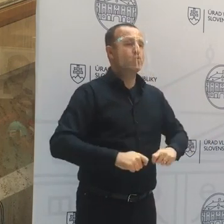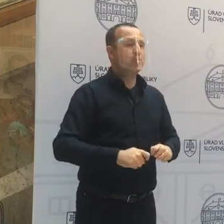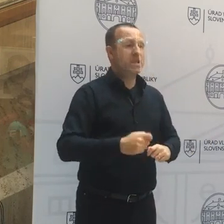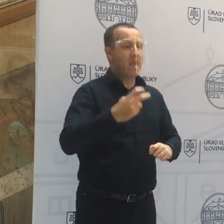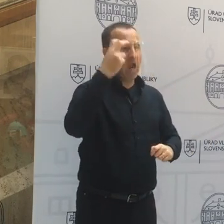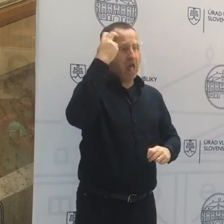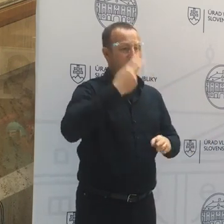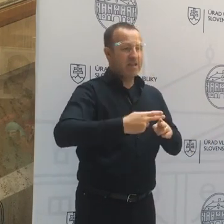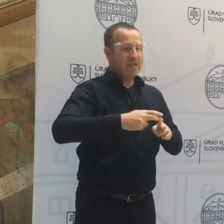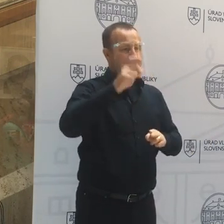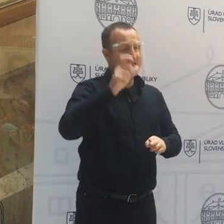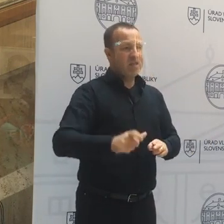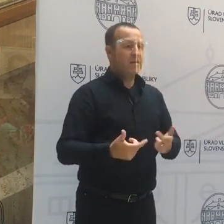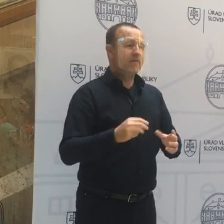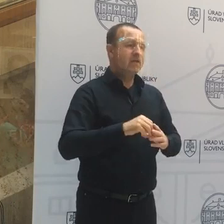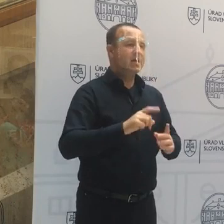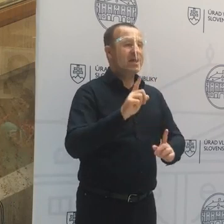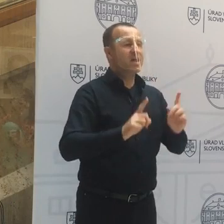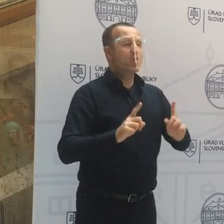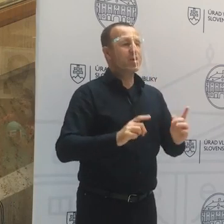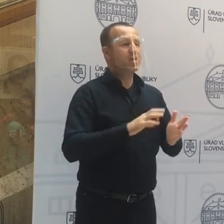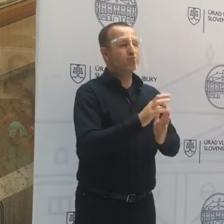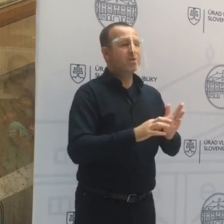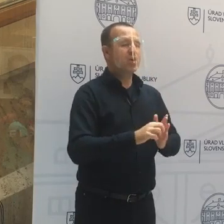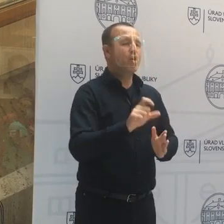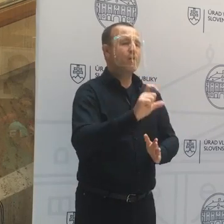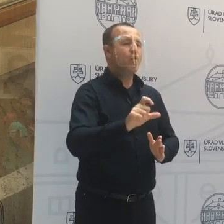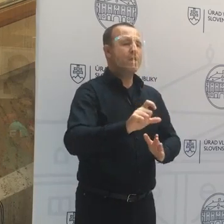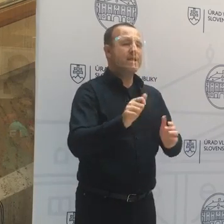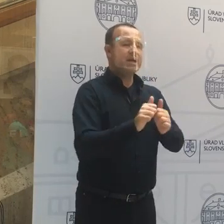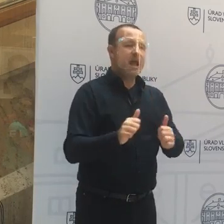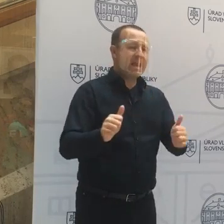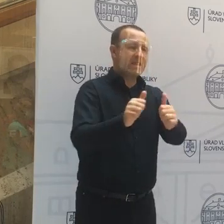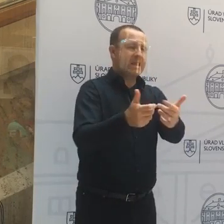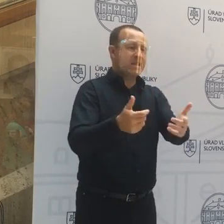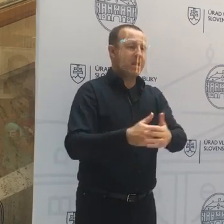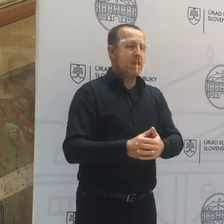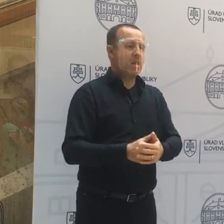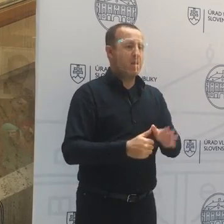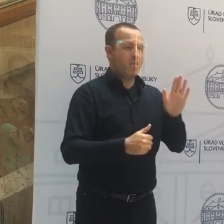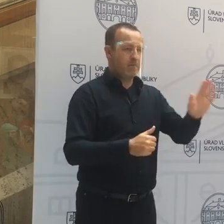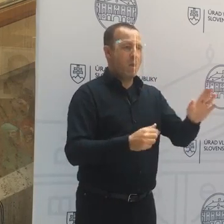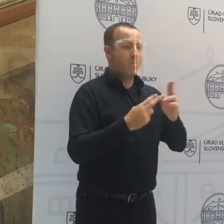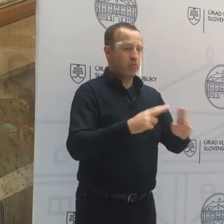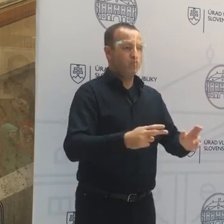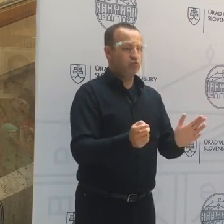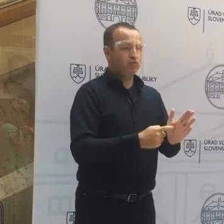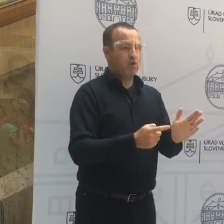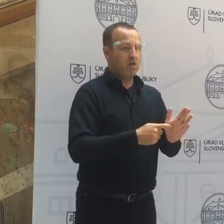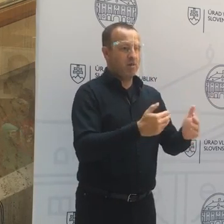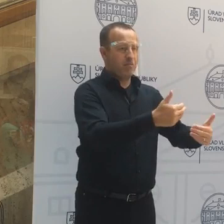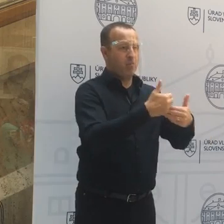hygienika. V niektorých situáciách, dajme tomu kvôli karanténam a tak. No a vtedy bude mať možnosť si uplatniť pomoc.